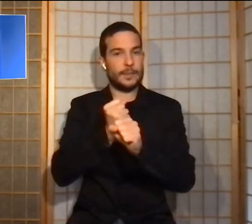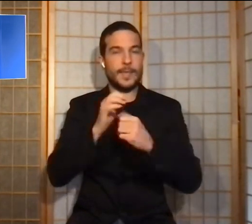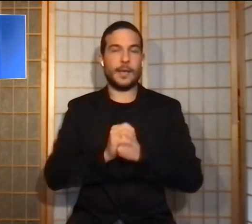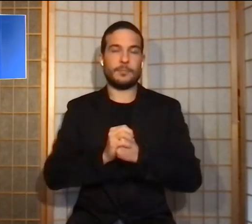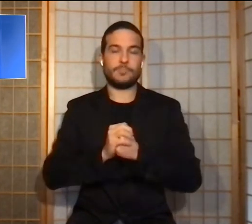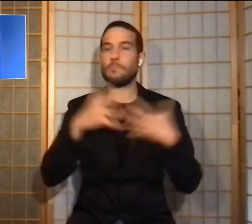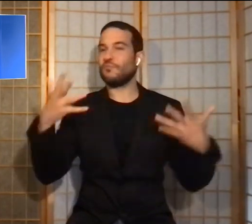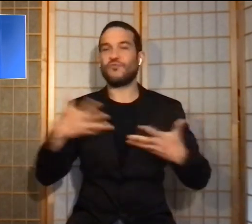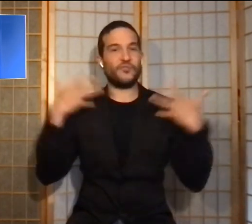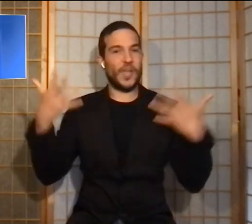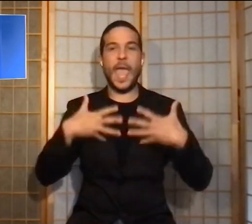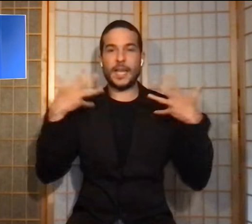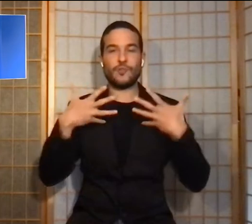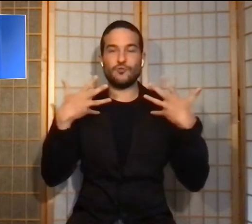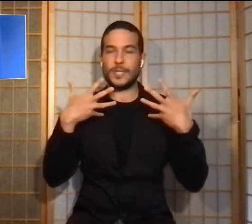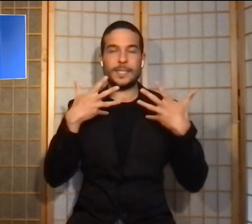vediamo l'ora di iniziare.